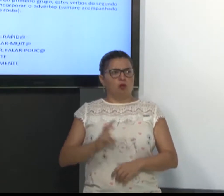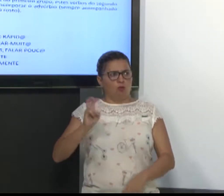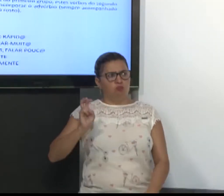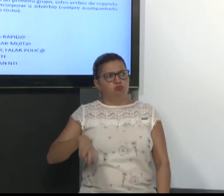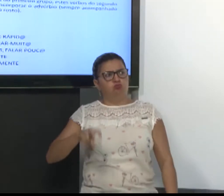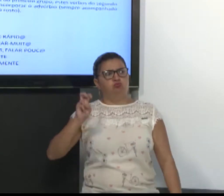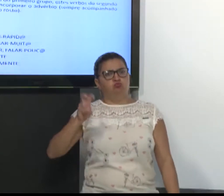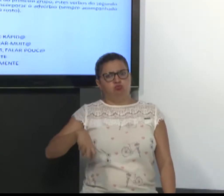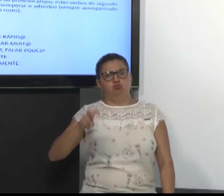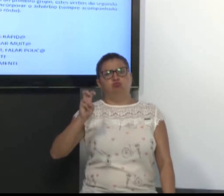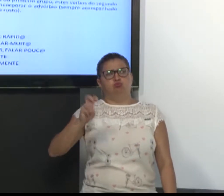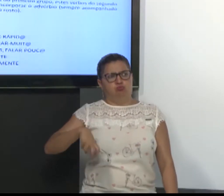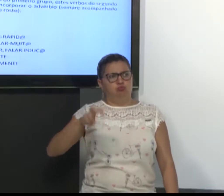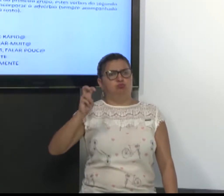Andar bastante.